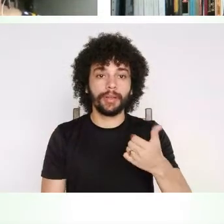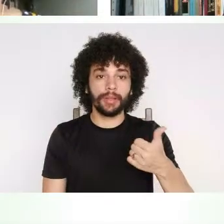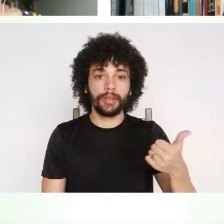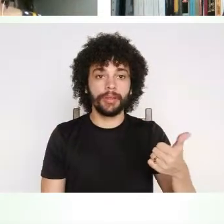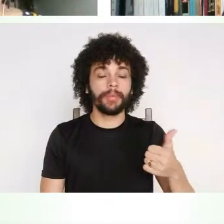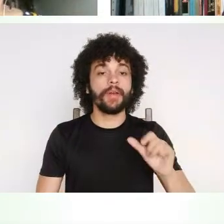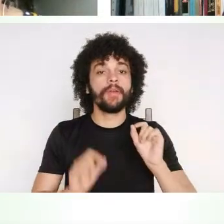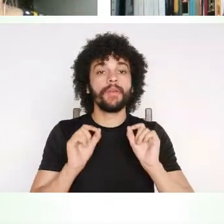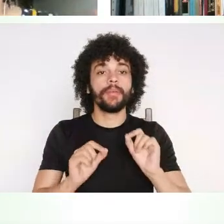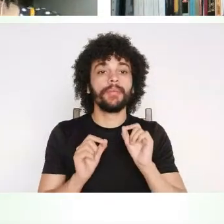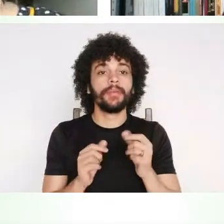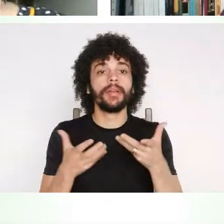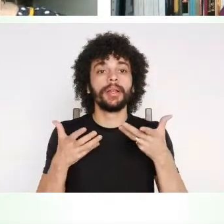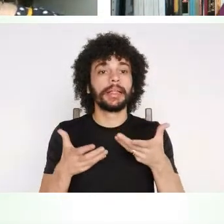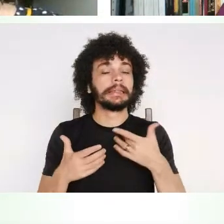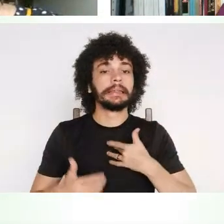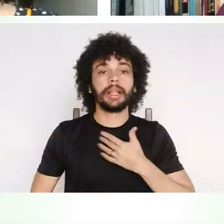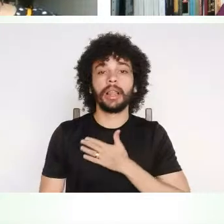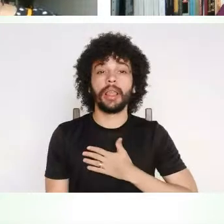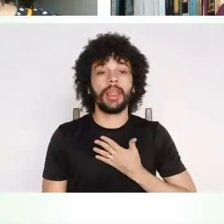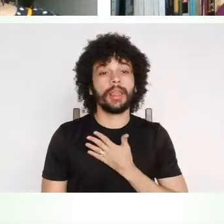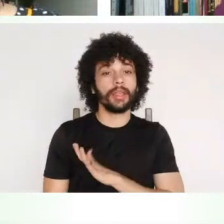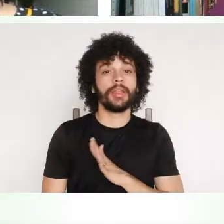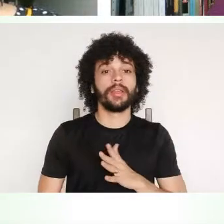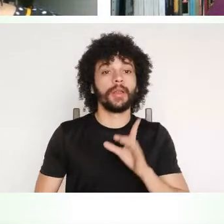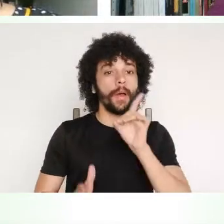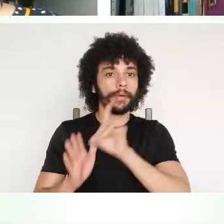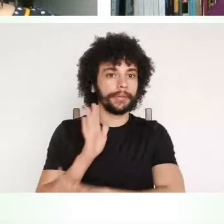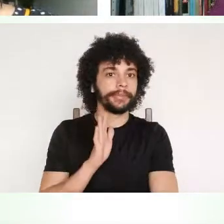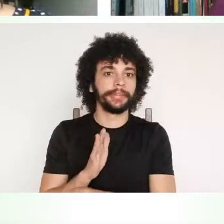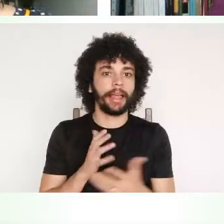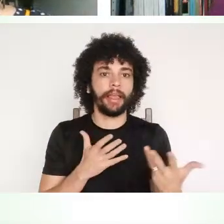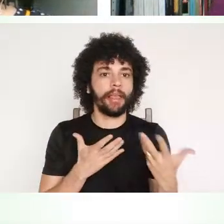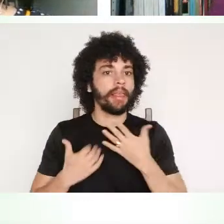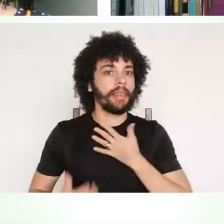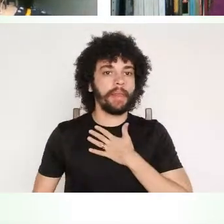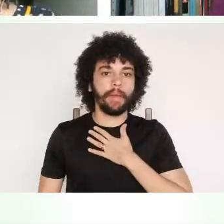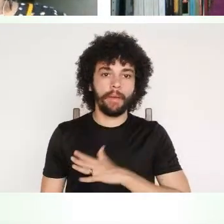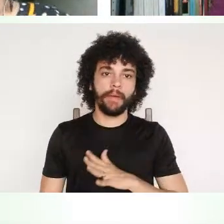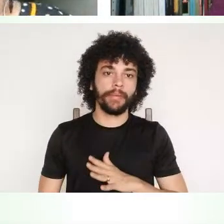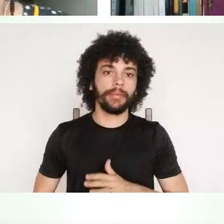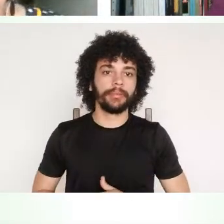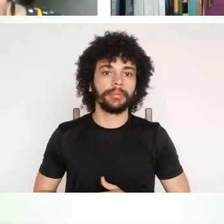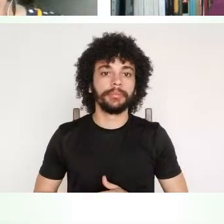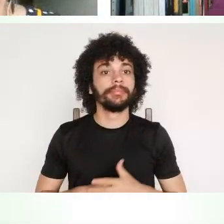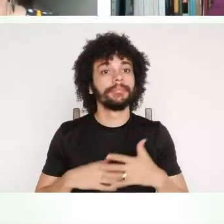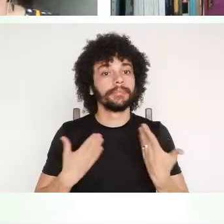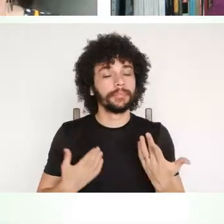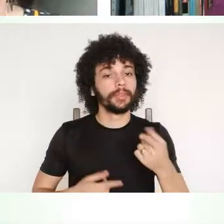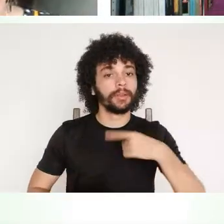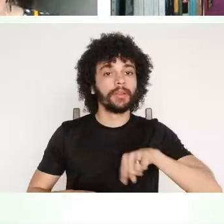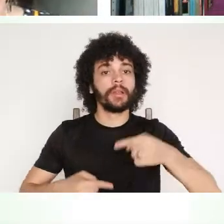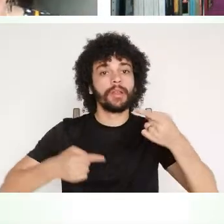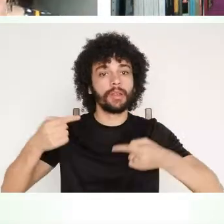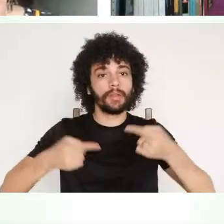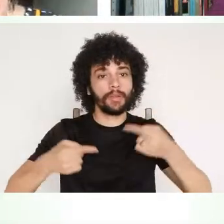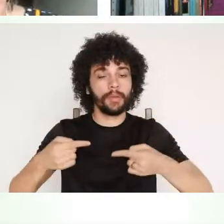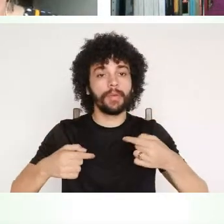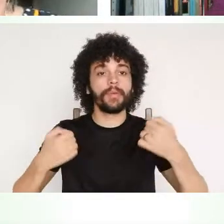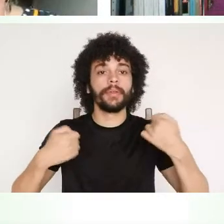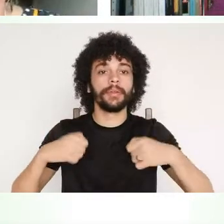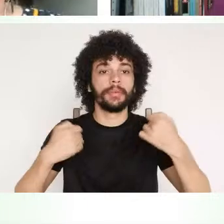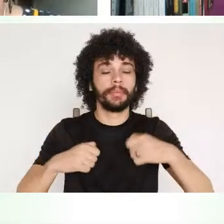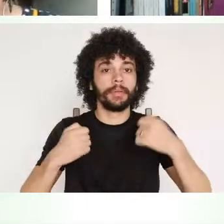estão incomodados com aqueles direitos, né? Então, nós temos que discutir isso com os nossos alunos,